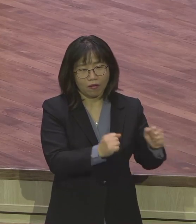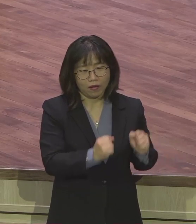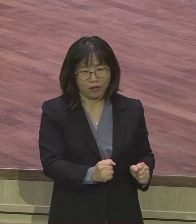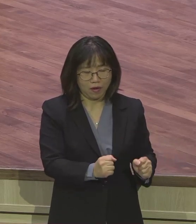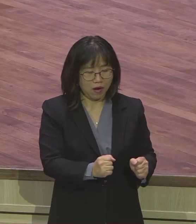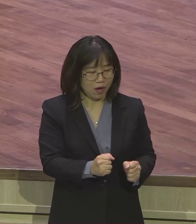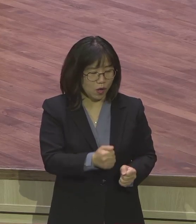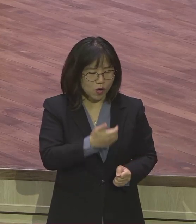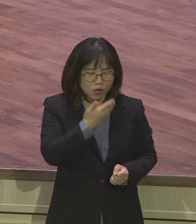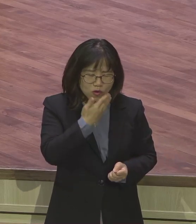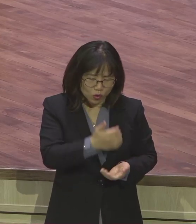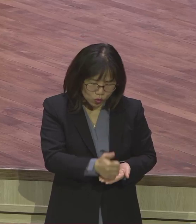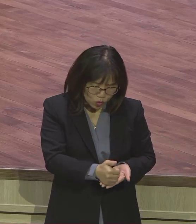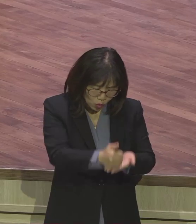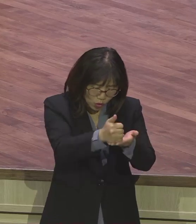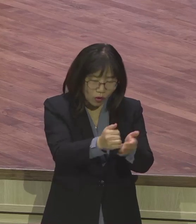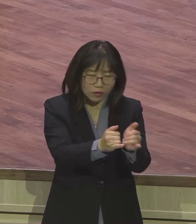그럼 나와서 막 외치는 거예요.